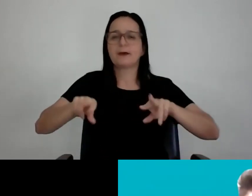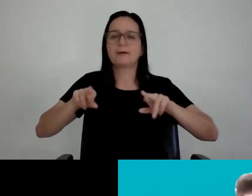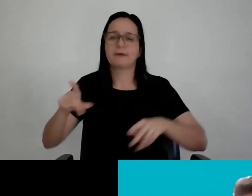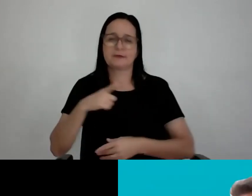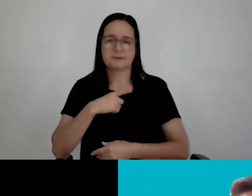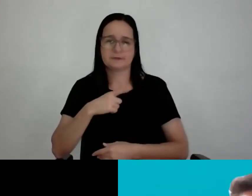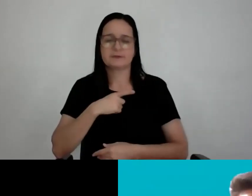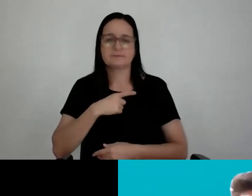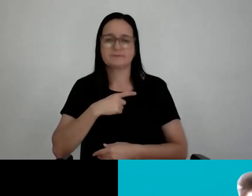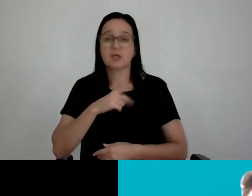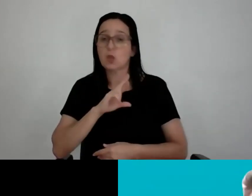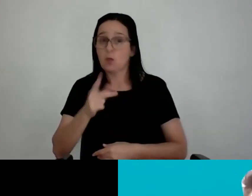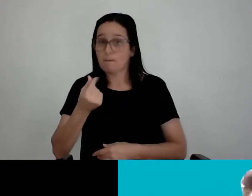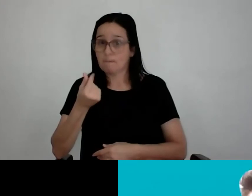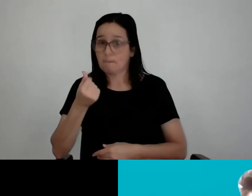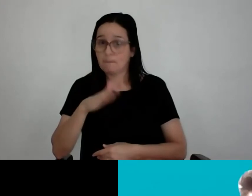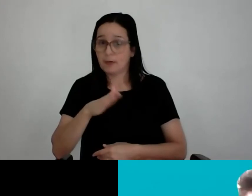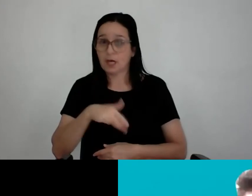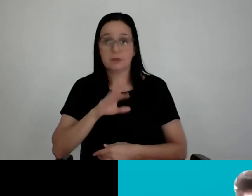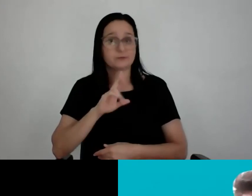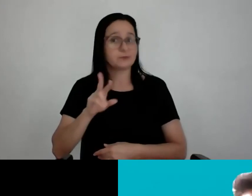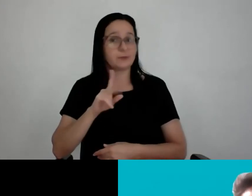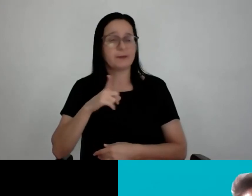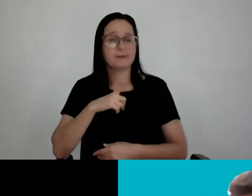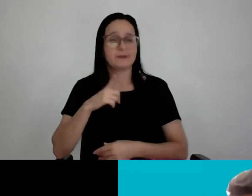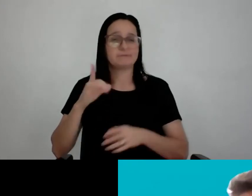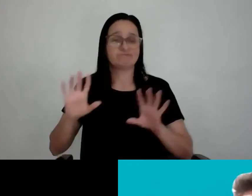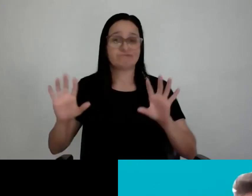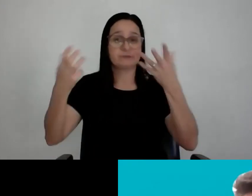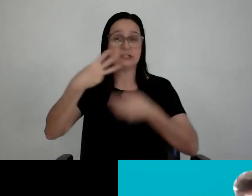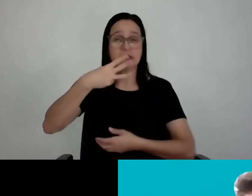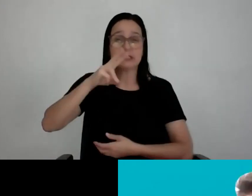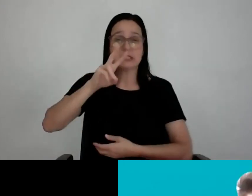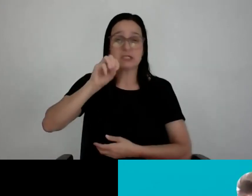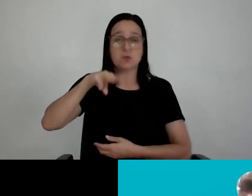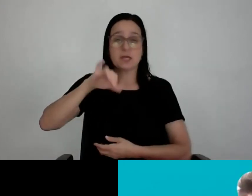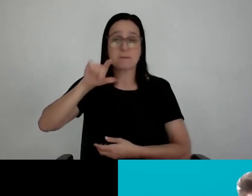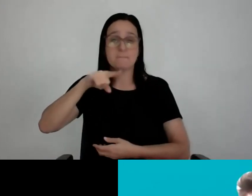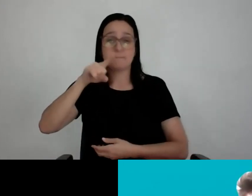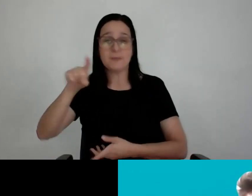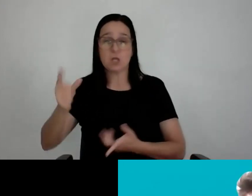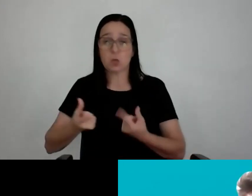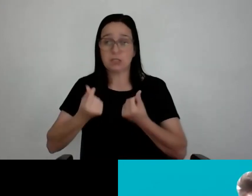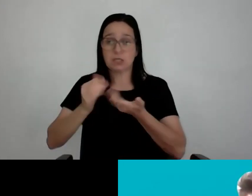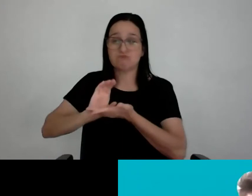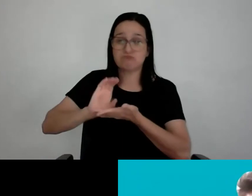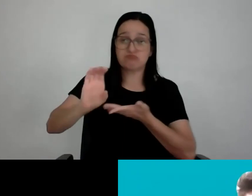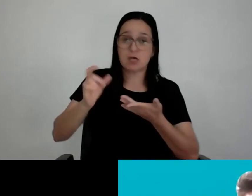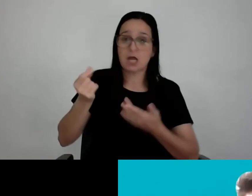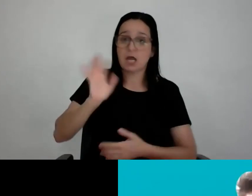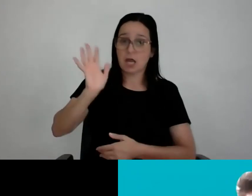porque não é barato. um festival desse custa 350 milhões de reais. Então, é uma coisa cara, de muita